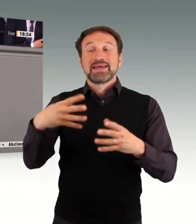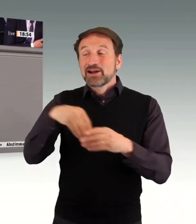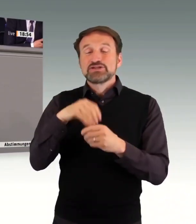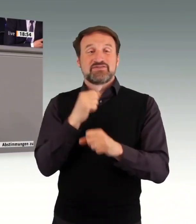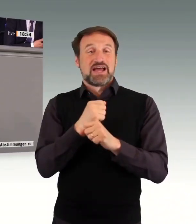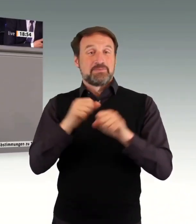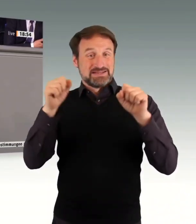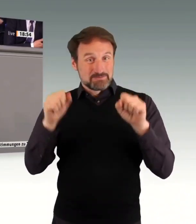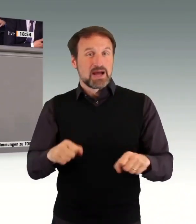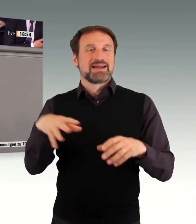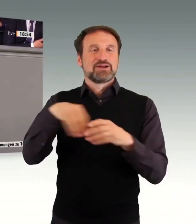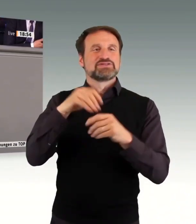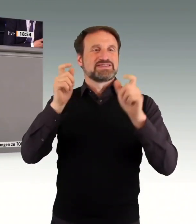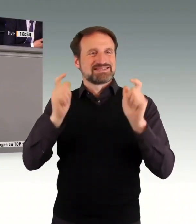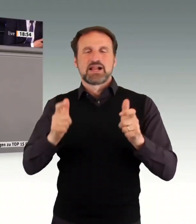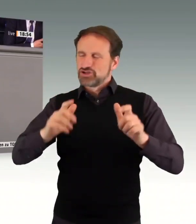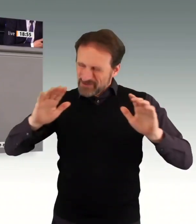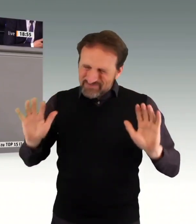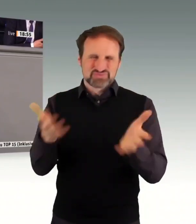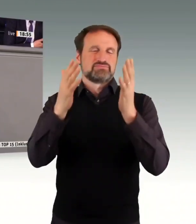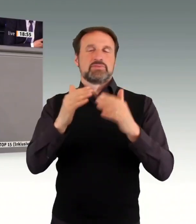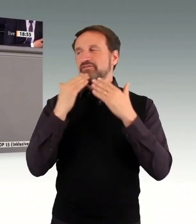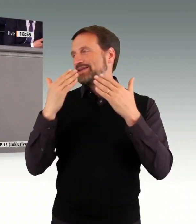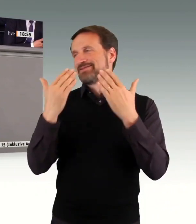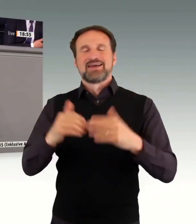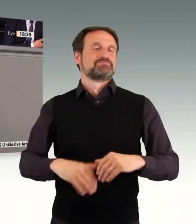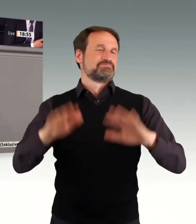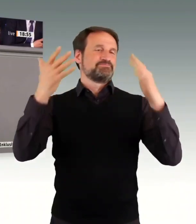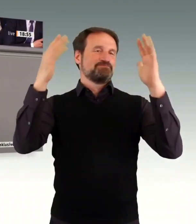wesentlichen Punkte und Positionen der AfD-Fraktion vorzutragen.